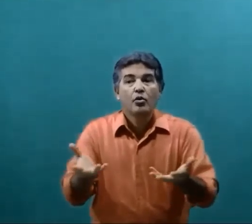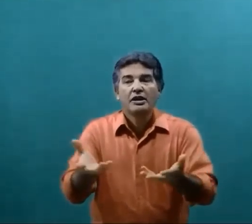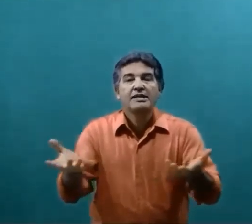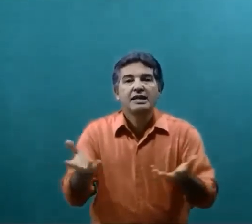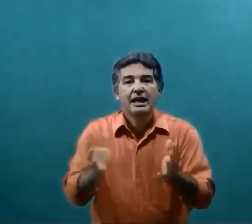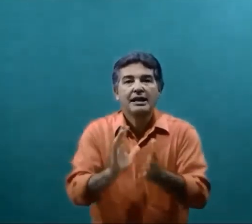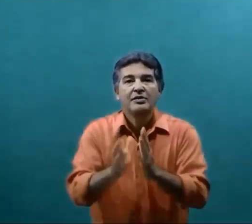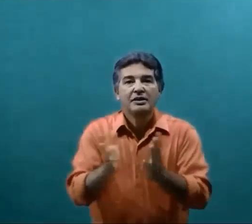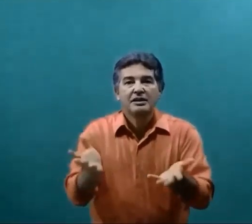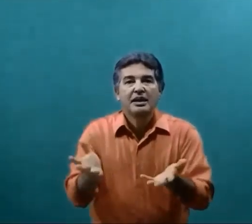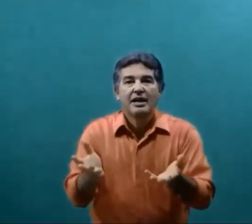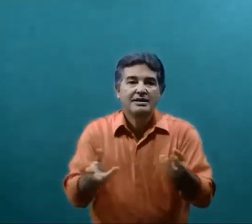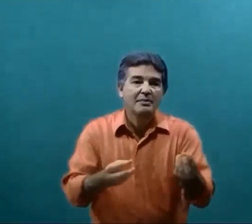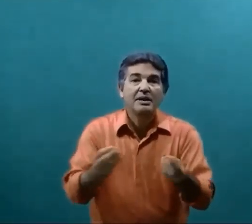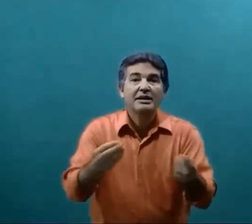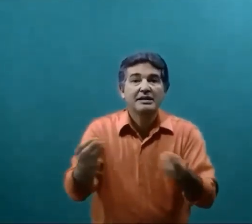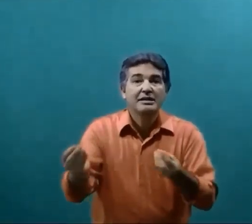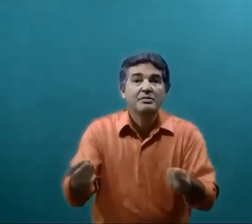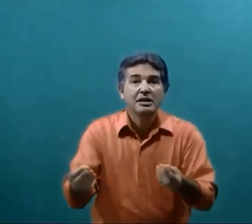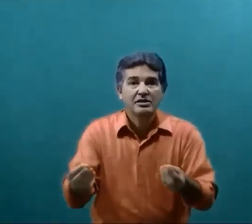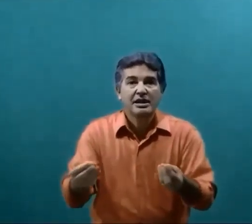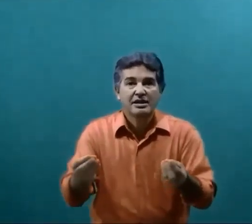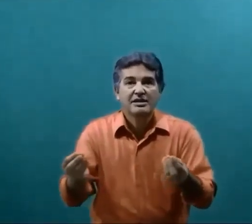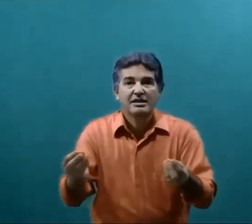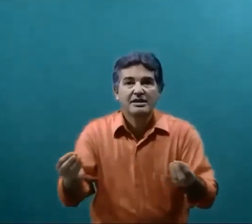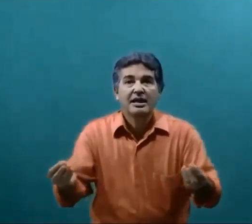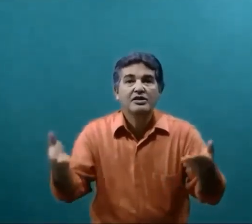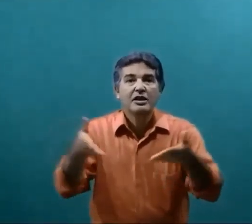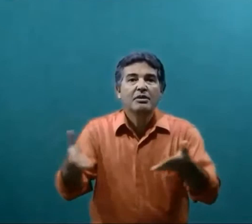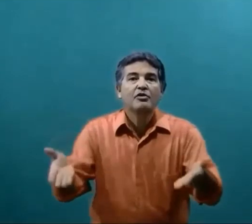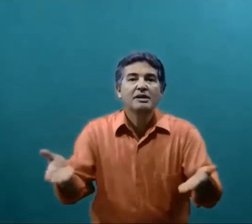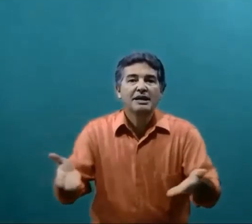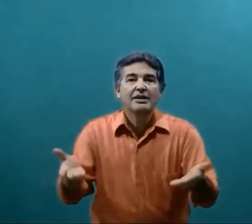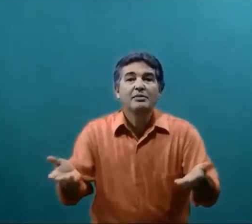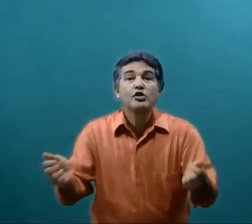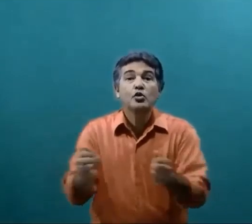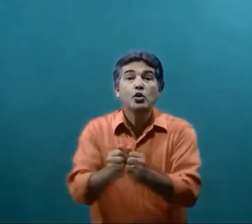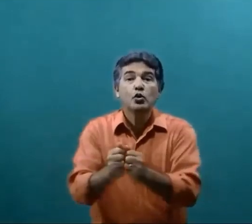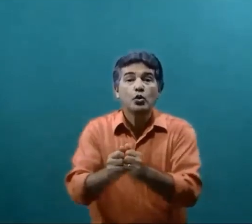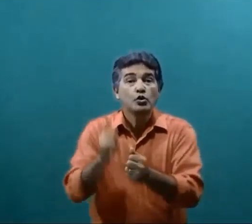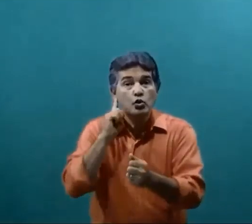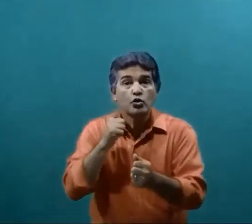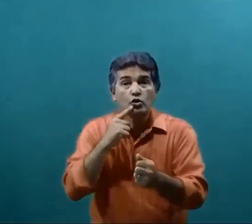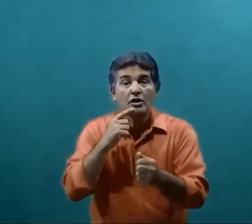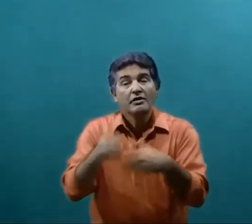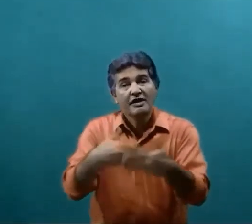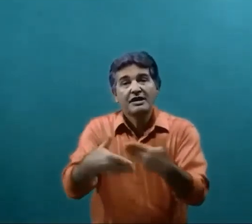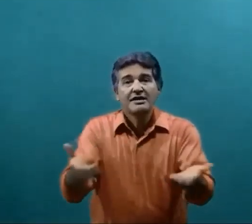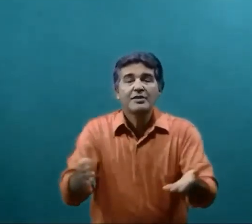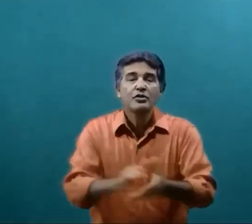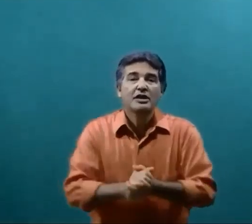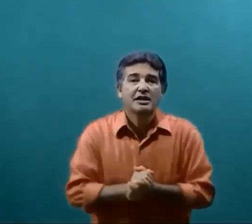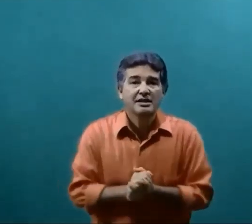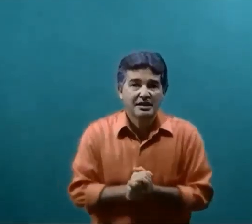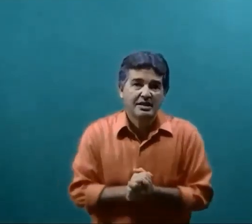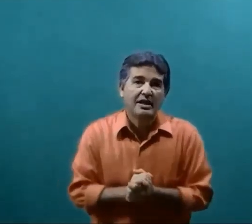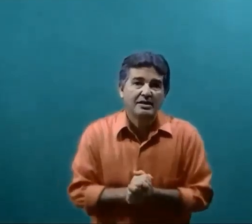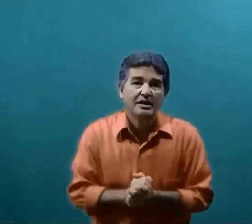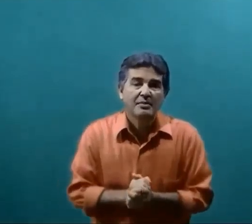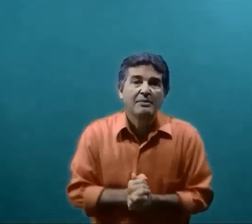Conhecer a língua de sinais Saber desses limites Dessas necessidades Começar também Junto com os surdos Fazer essas mudanças necessárias Para